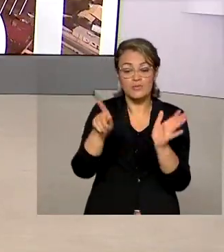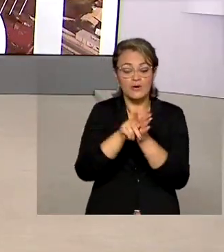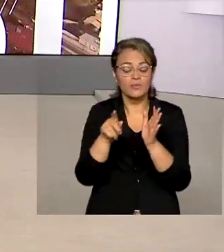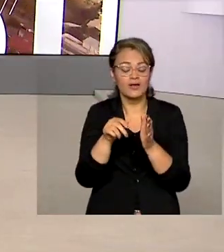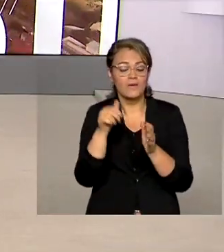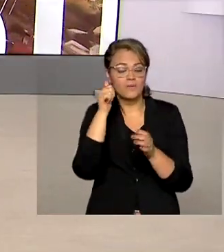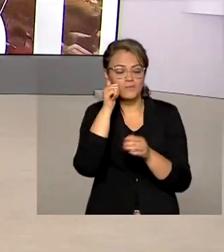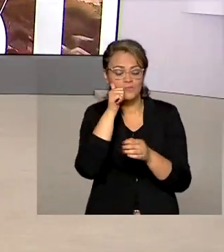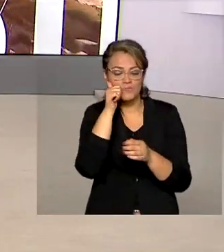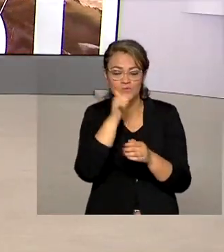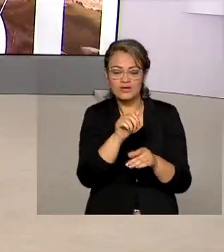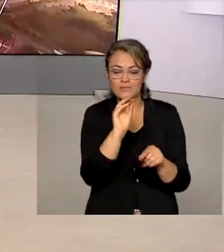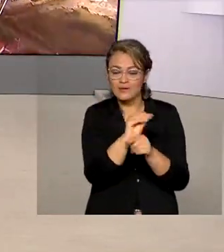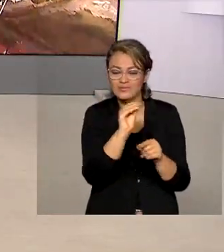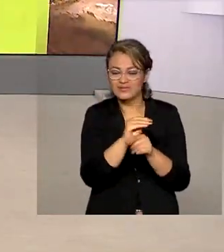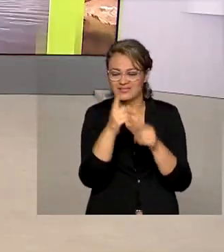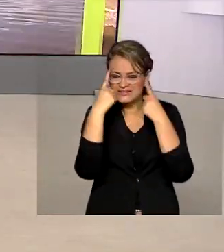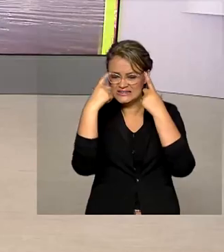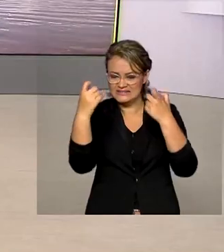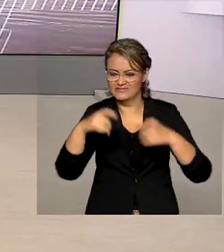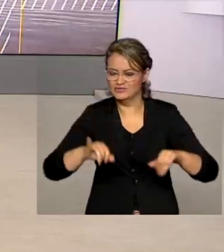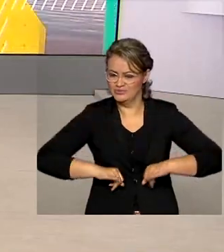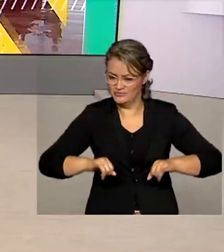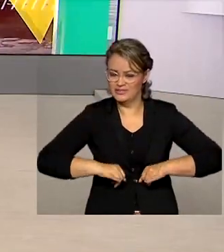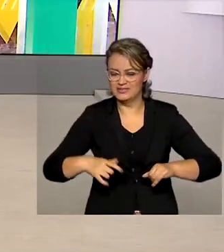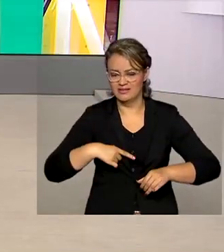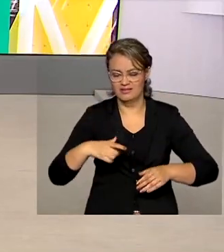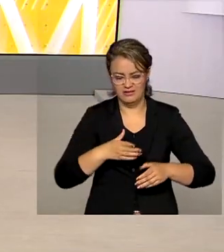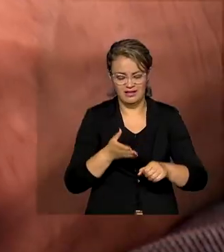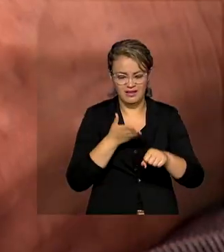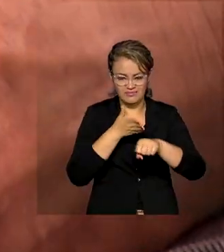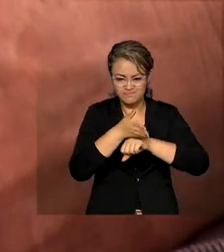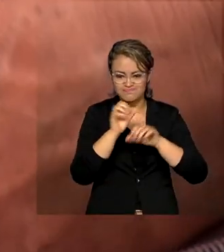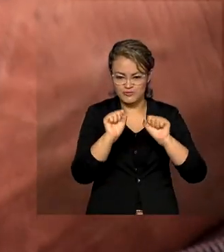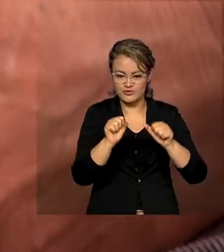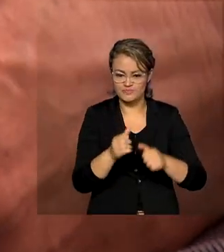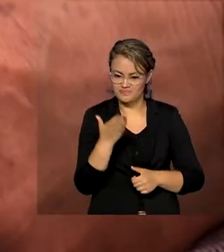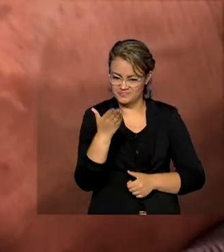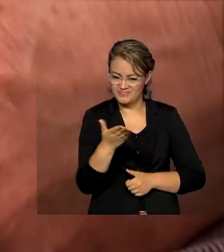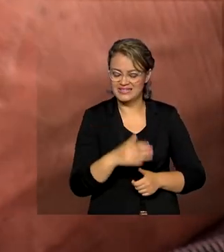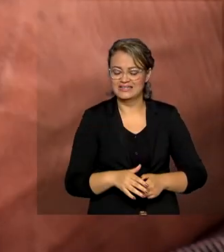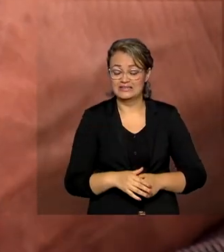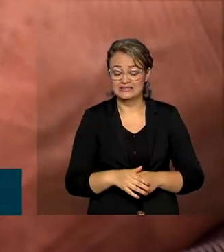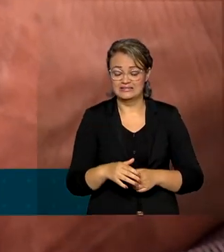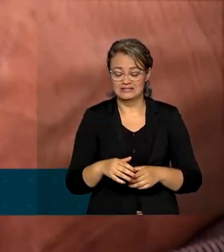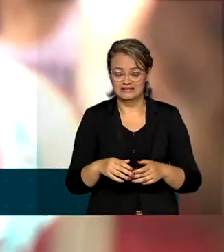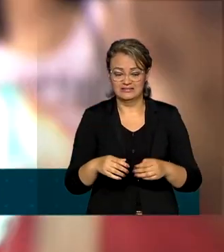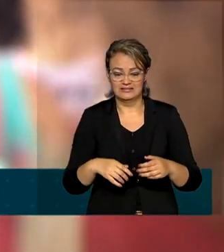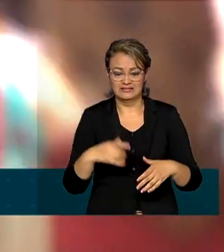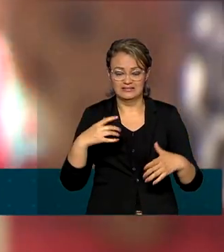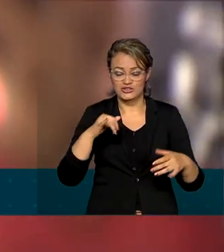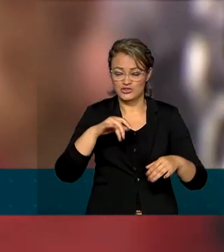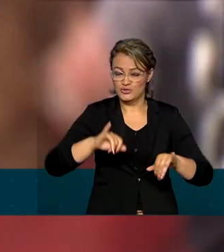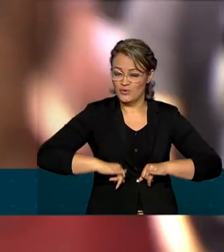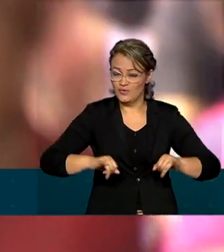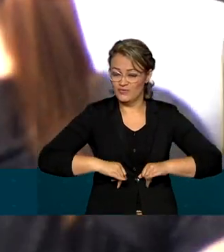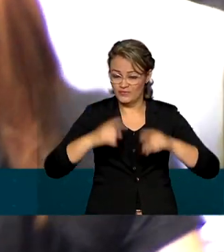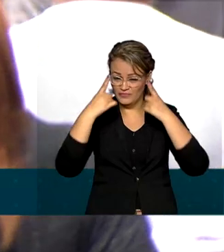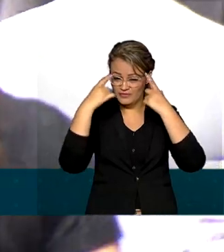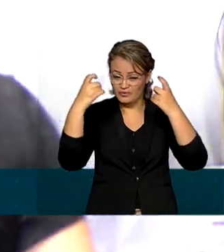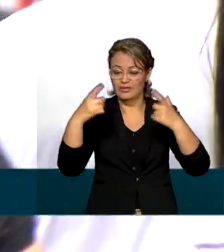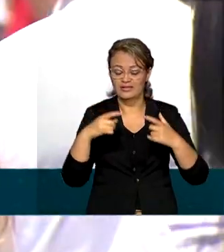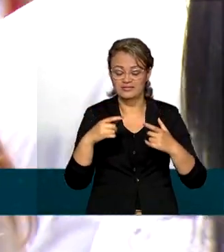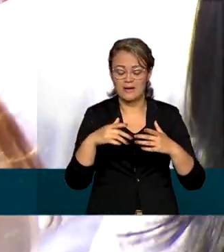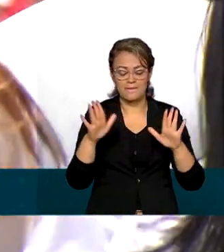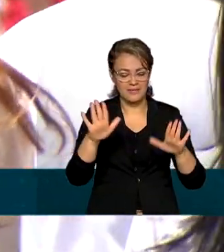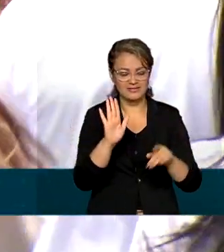governo federal para mulheres vítimas de violência. A luta contra a violência sofrida por mulheres ganha mais